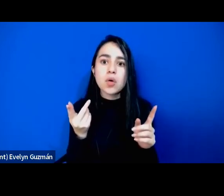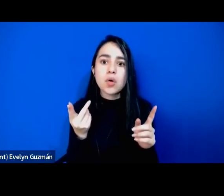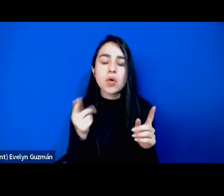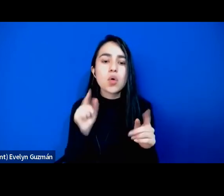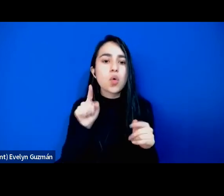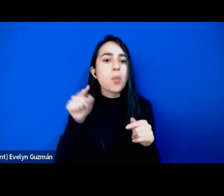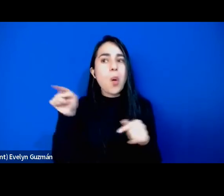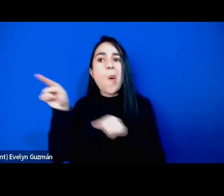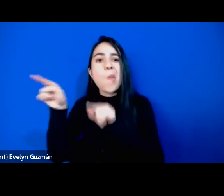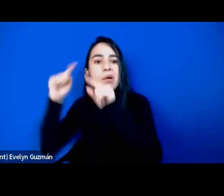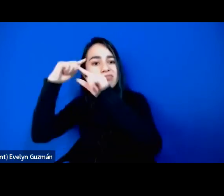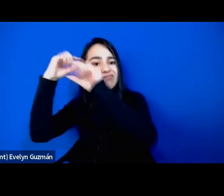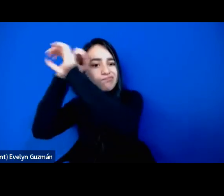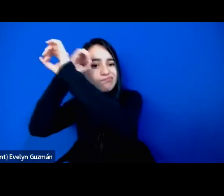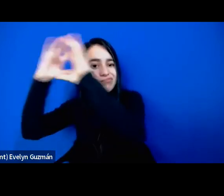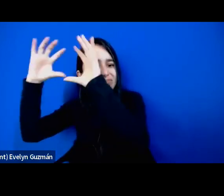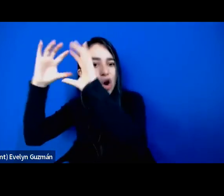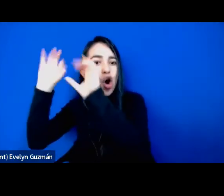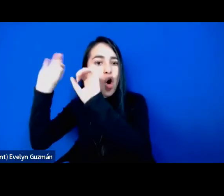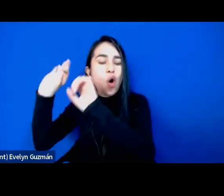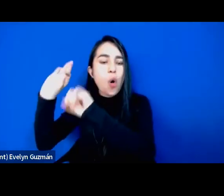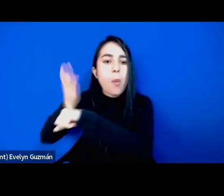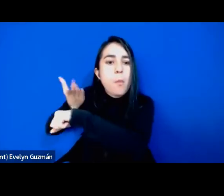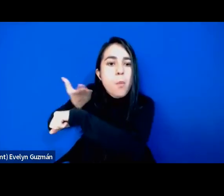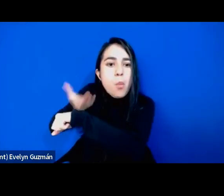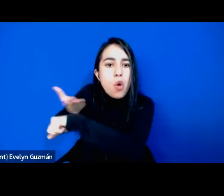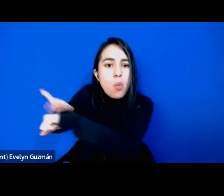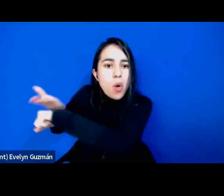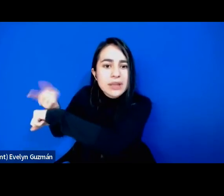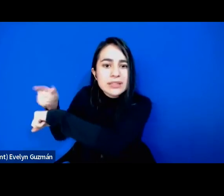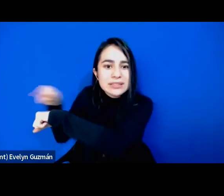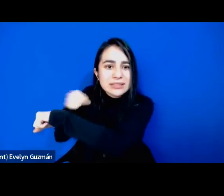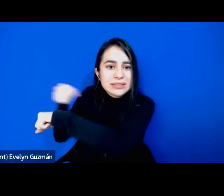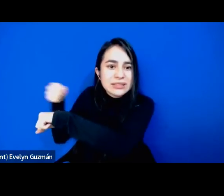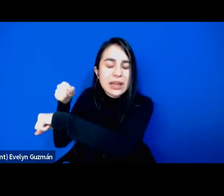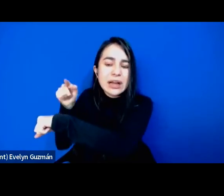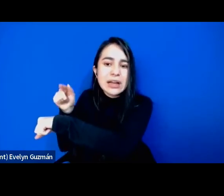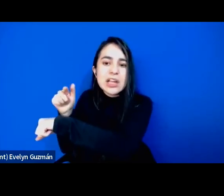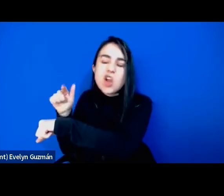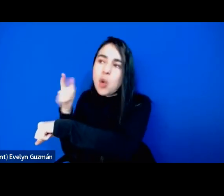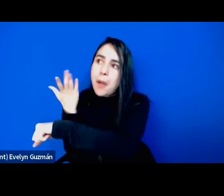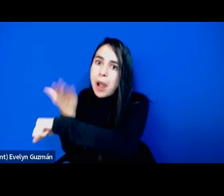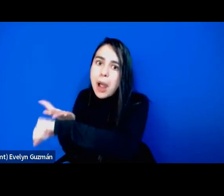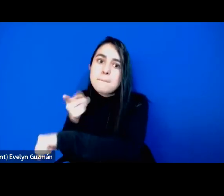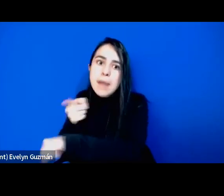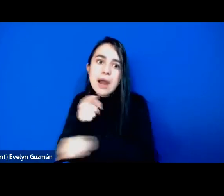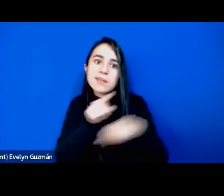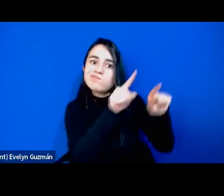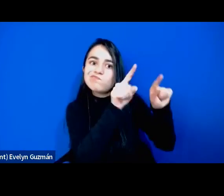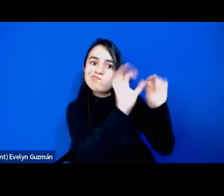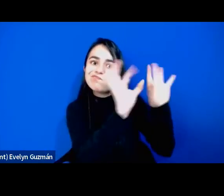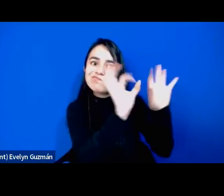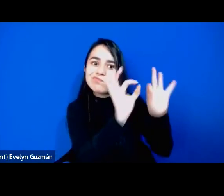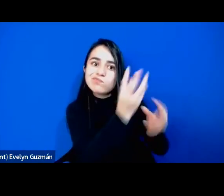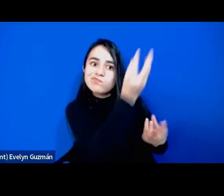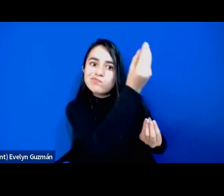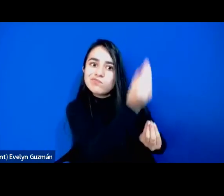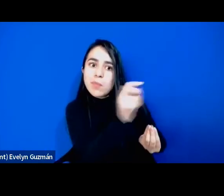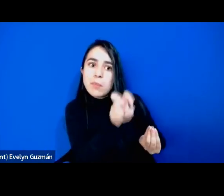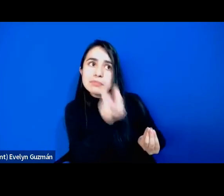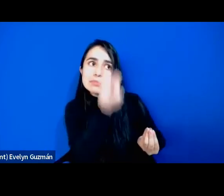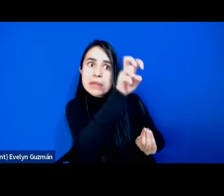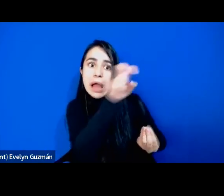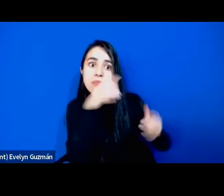imaginaciones o de las propuestas que se basan en adquirir acceso a estas formas de privilegio que tenemos